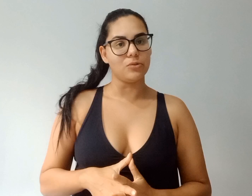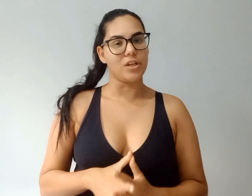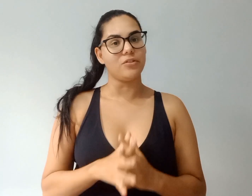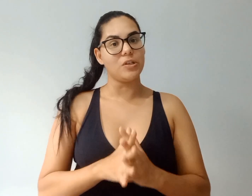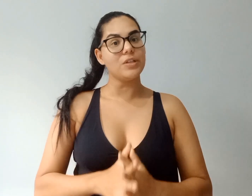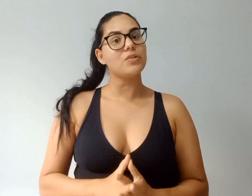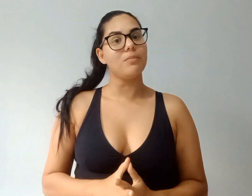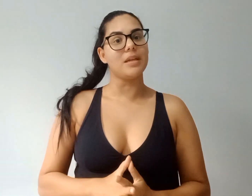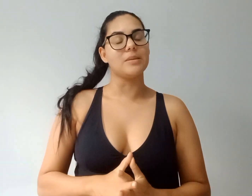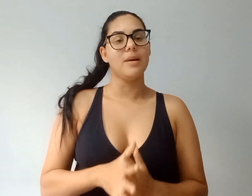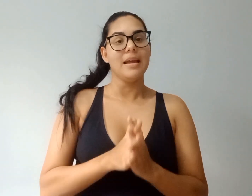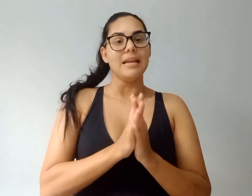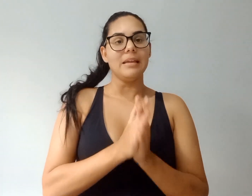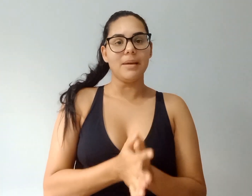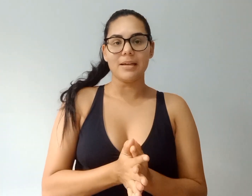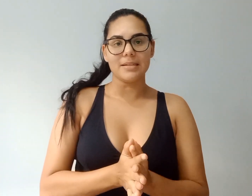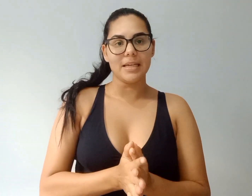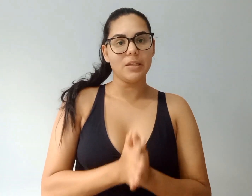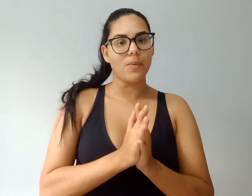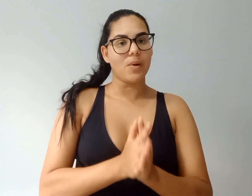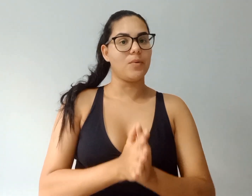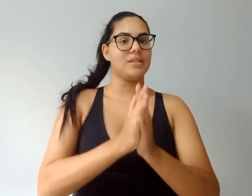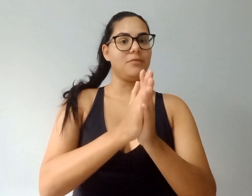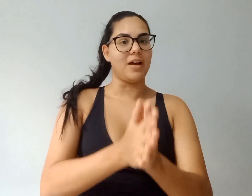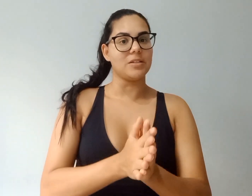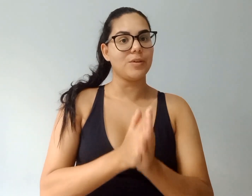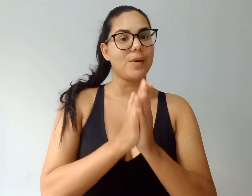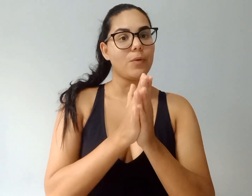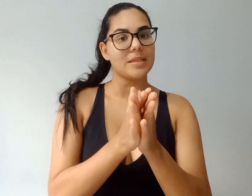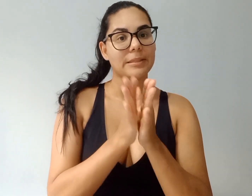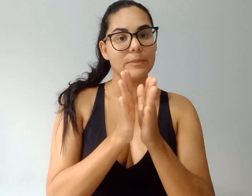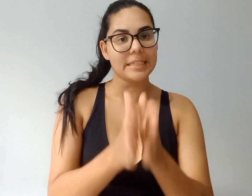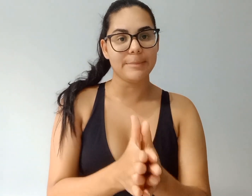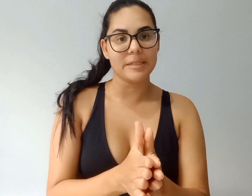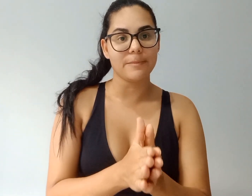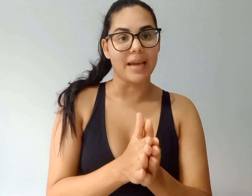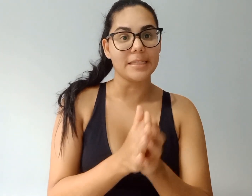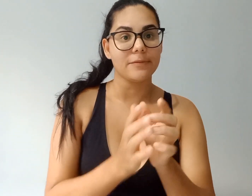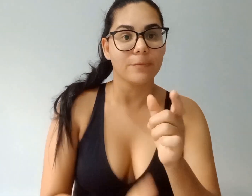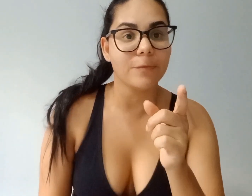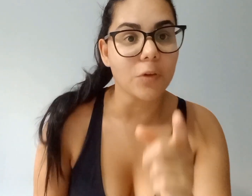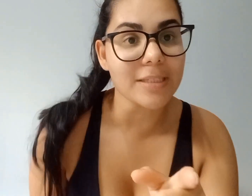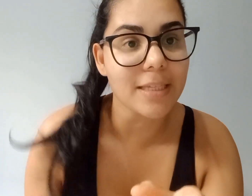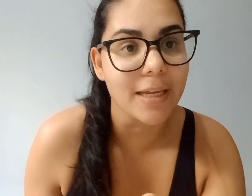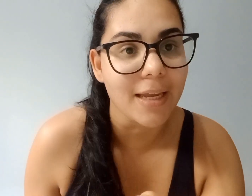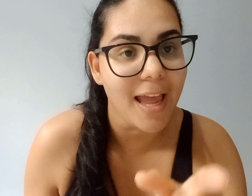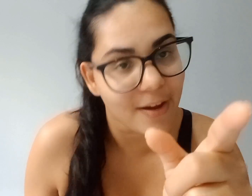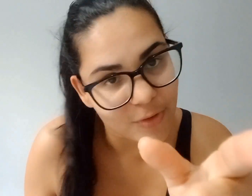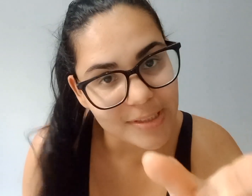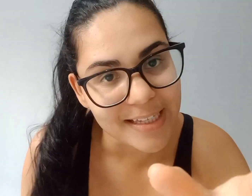gente, isso mesmo. Emagrecer não é uma coisa fácil, não é uma coisa tão simples, mas você é você.